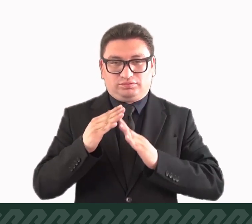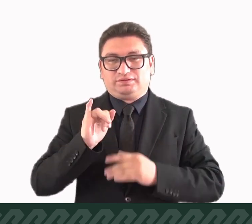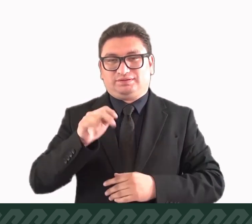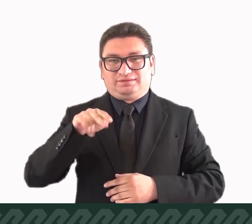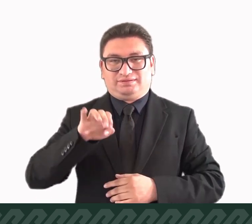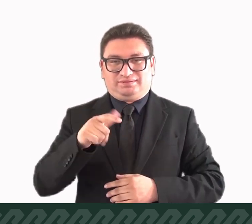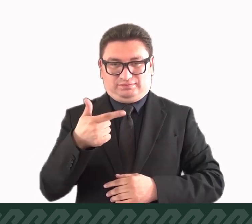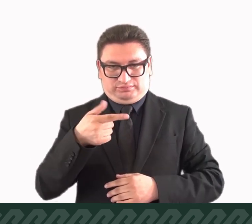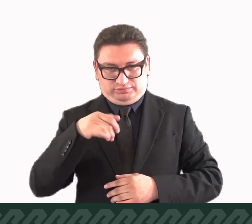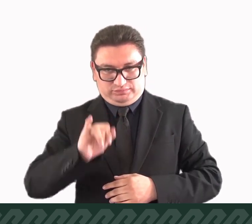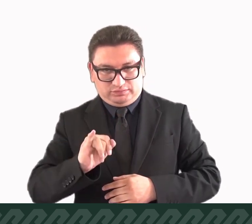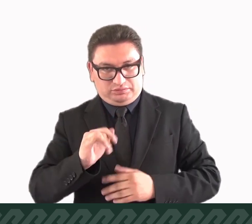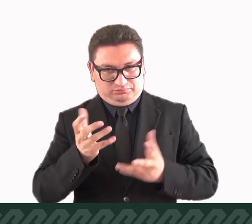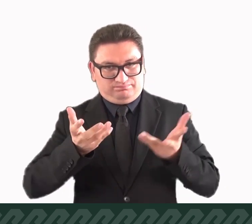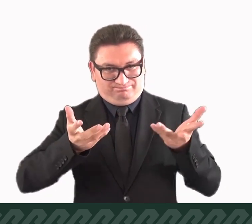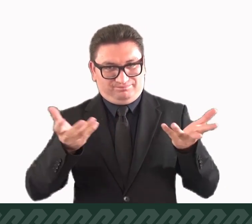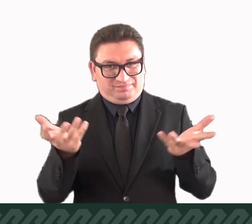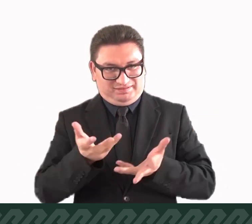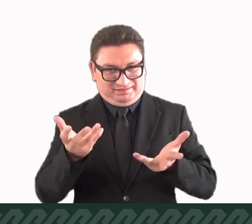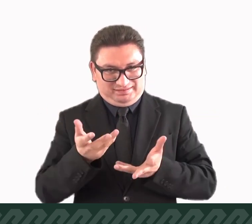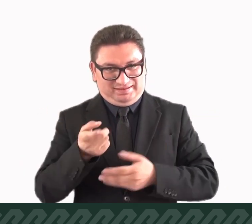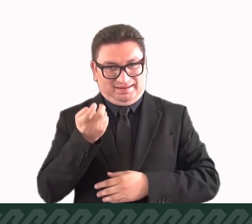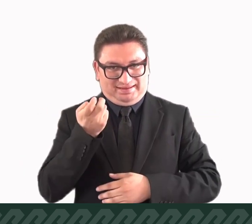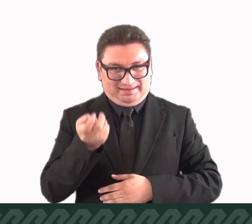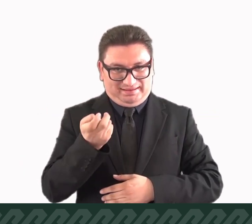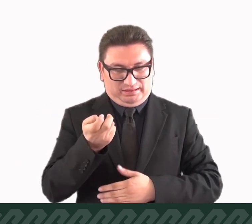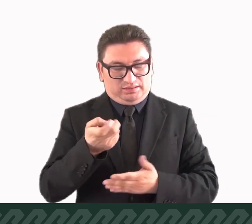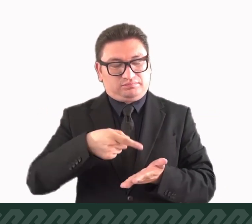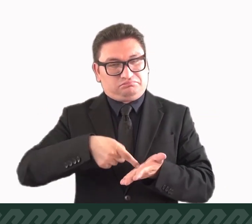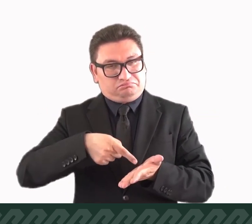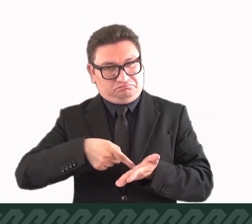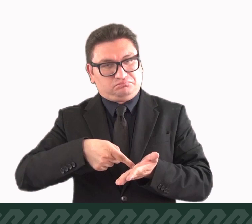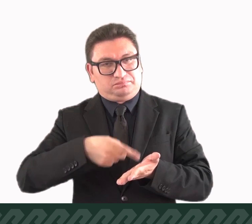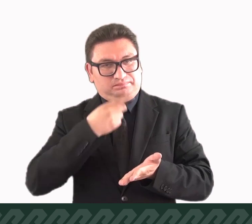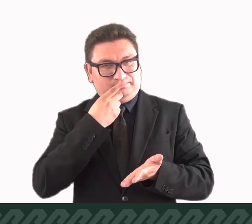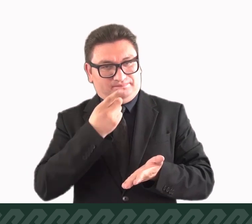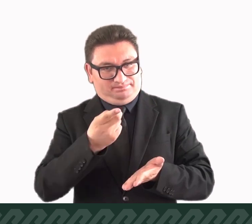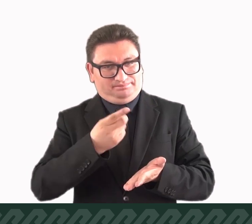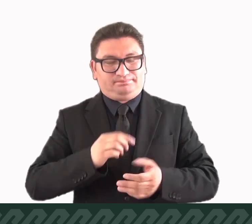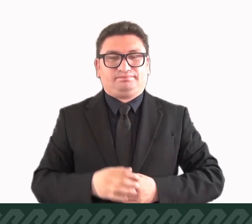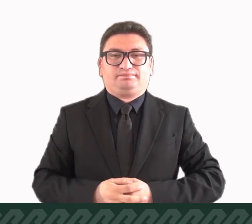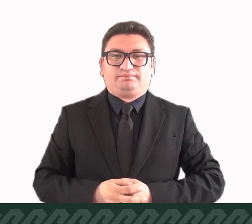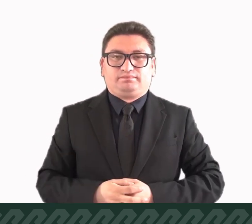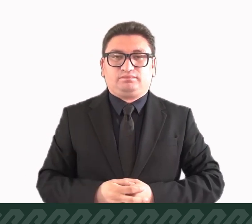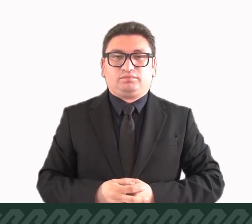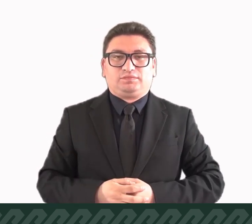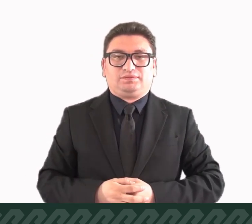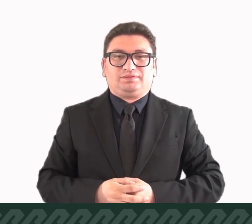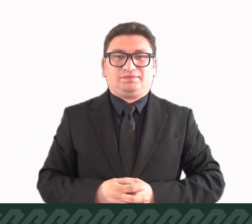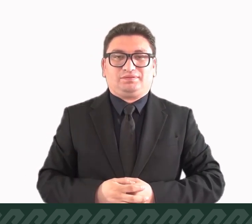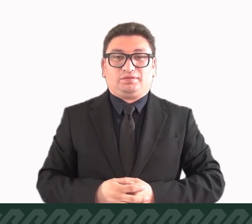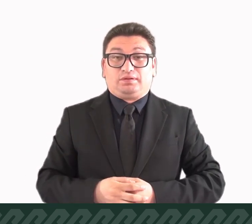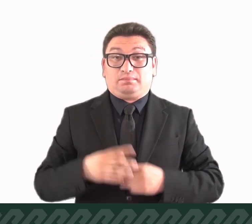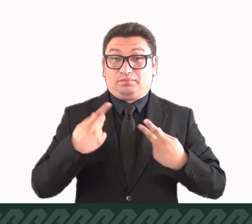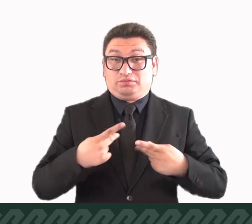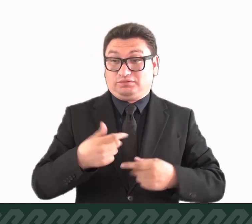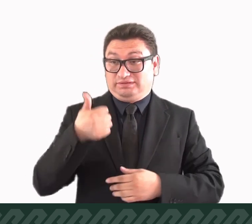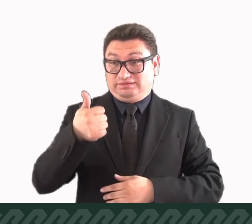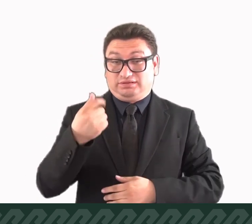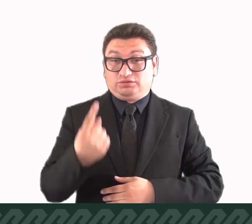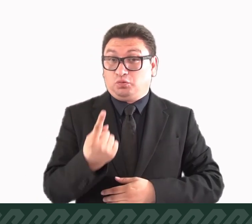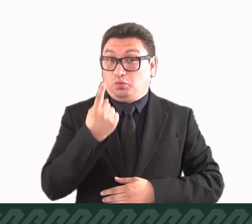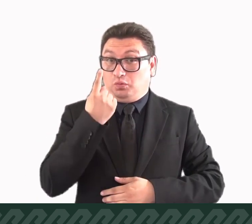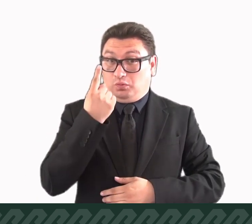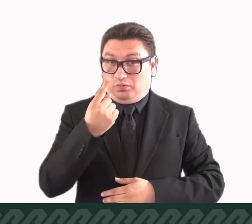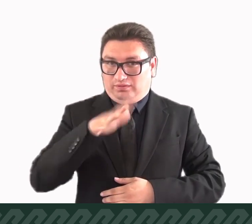realizado por el Instituto Nacional de Estadística y Geografía, INEGI, una de cada